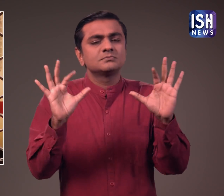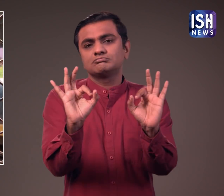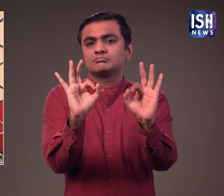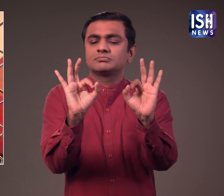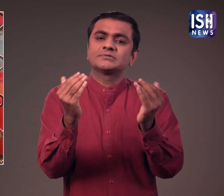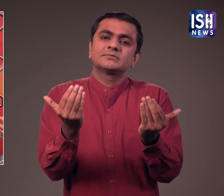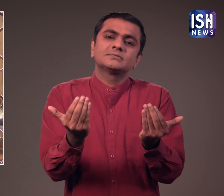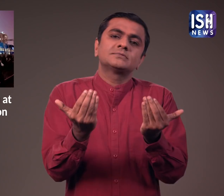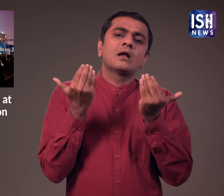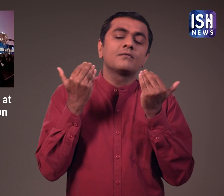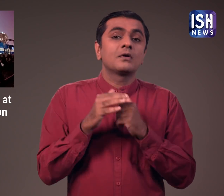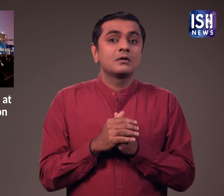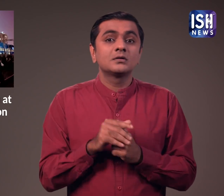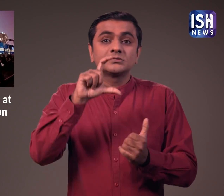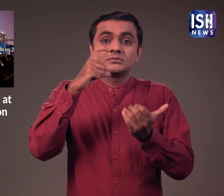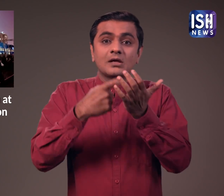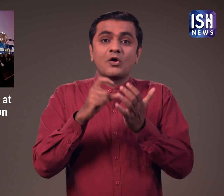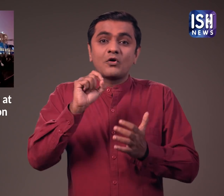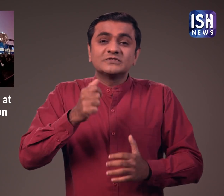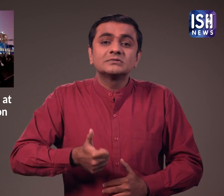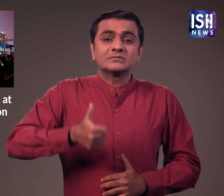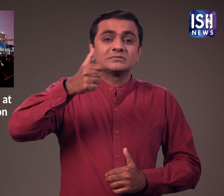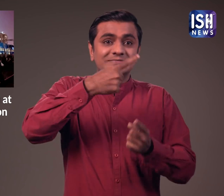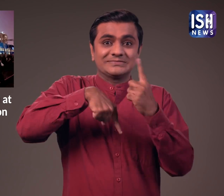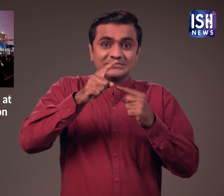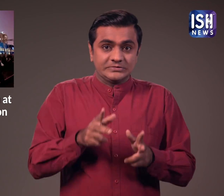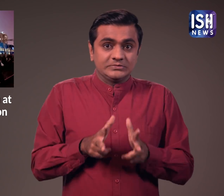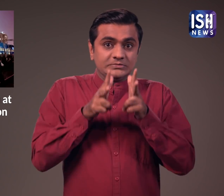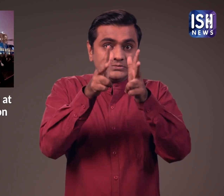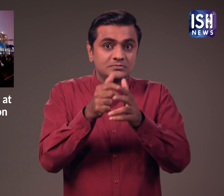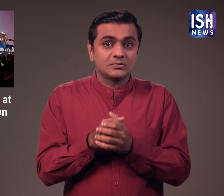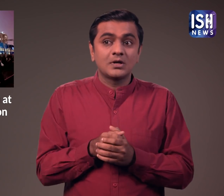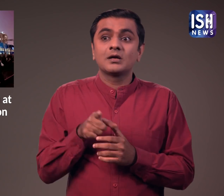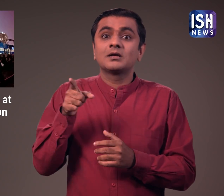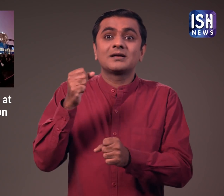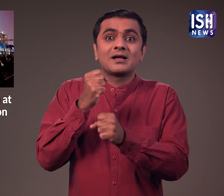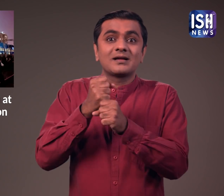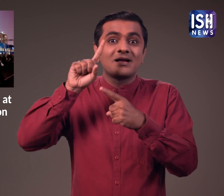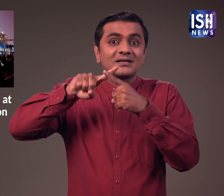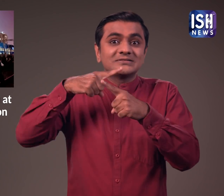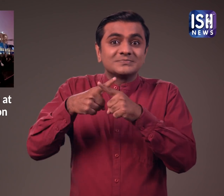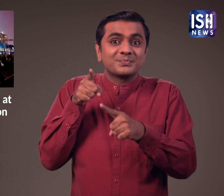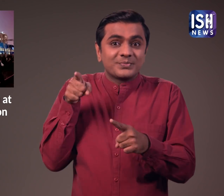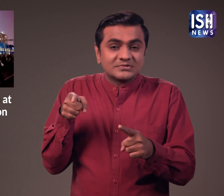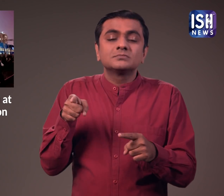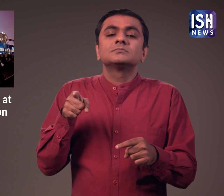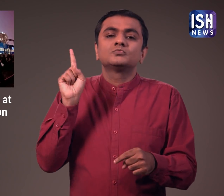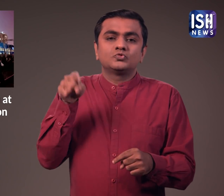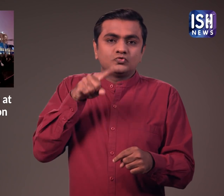सूचना नहीं है मध्य रेलवे की एक अधिकारी ने कहा कि गड़क एक्सप्रेस की गलती थी क्योंकि उसने